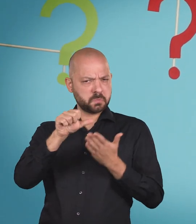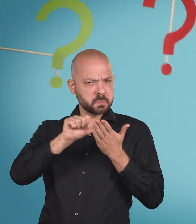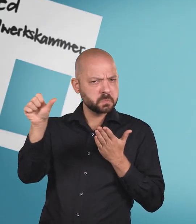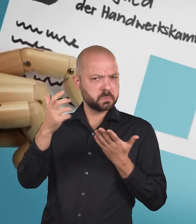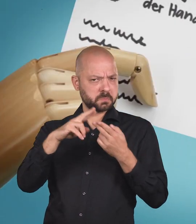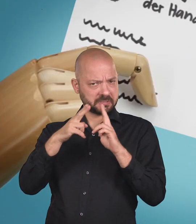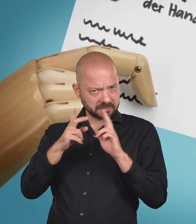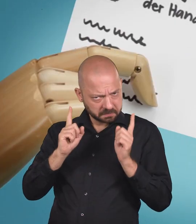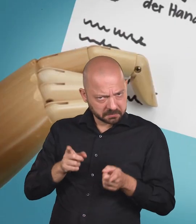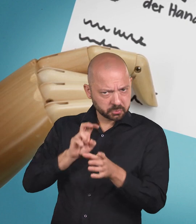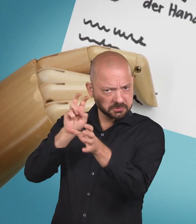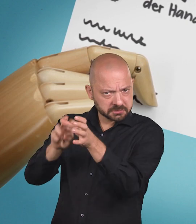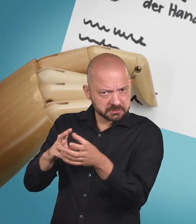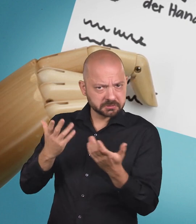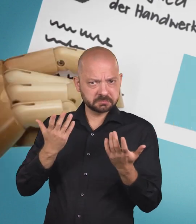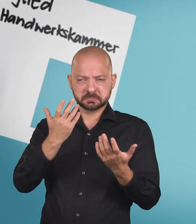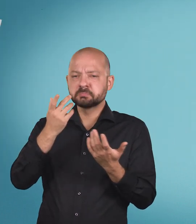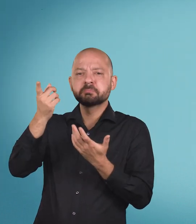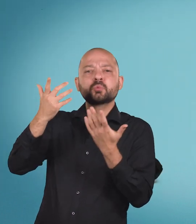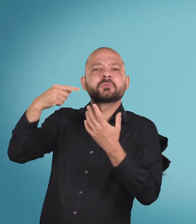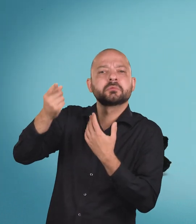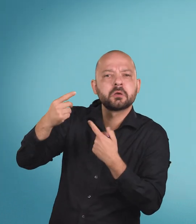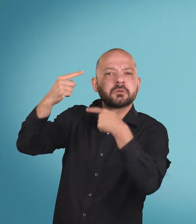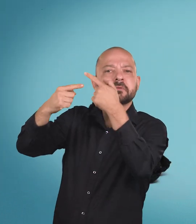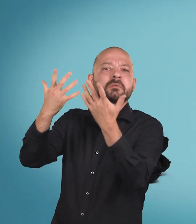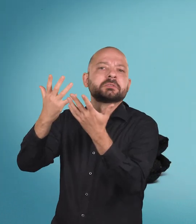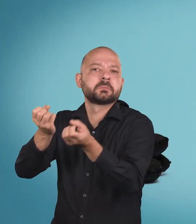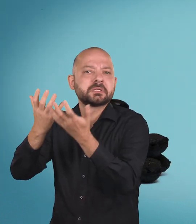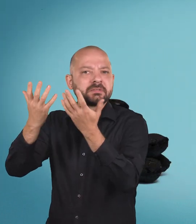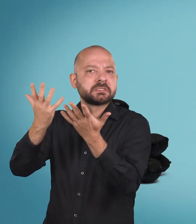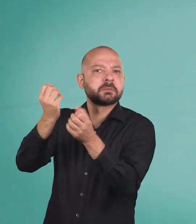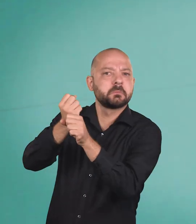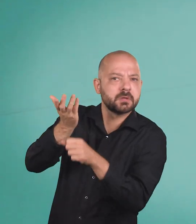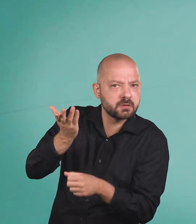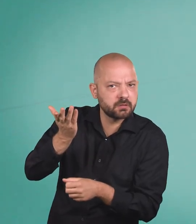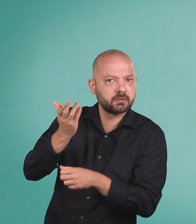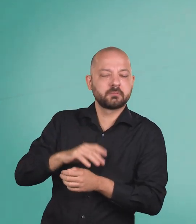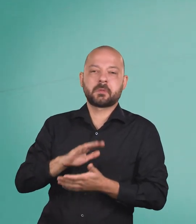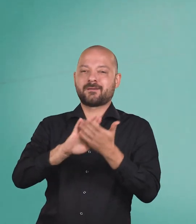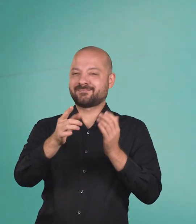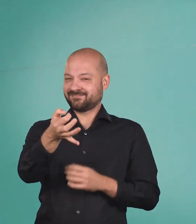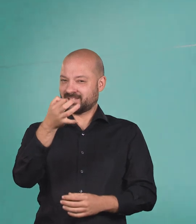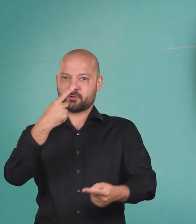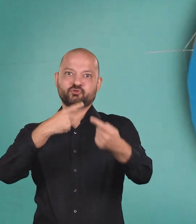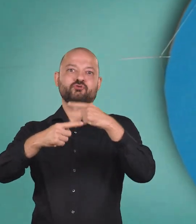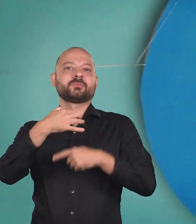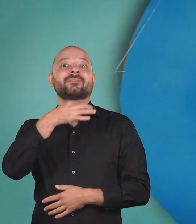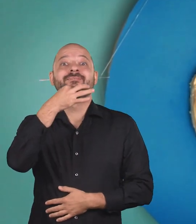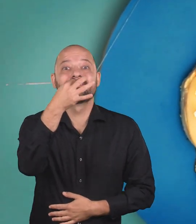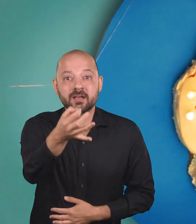Warum muss ich da Mitglied sein und was passiert überhaupt mit der Kohle? Lassen Sie uns diese Frage mit einer Gegenfrage beantworten.